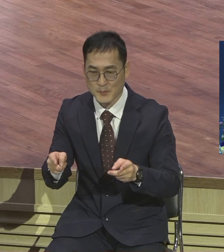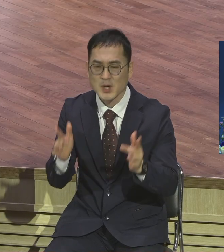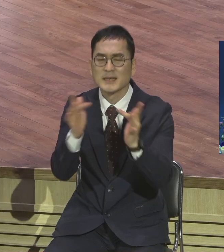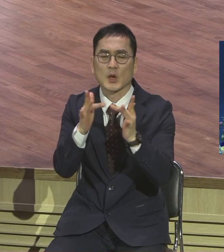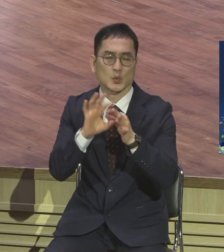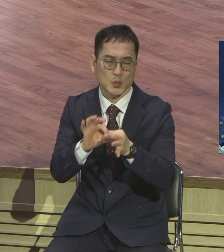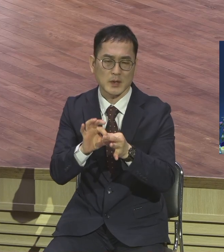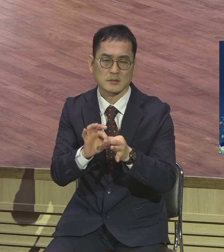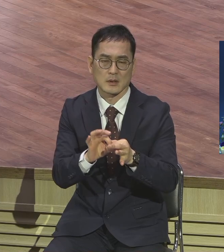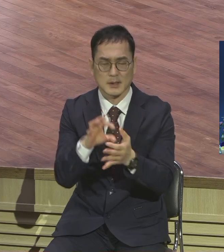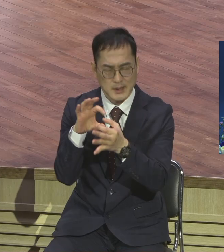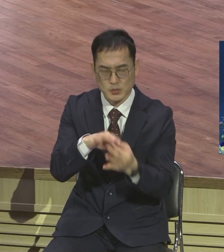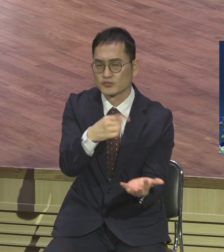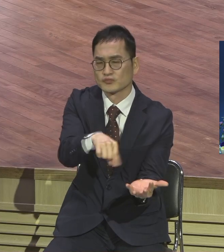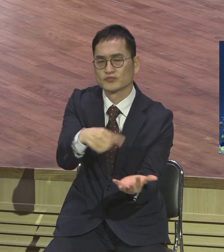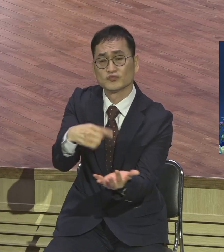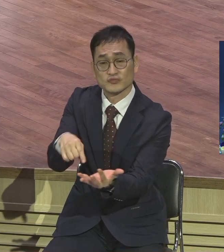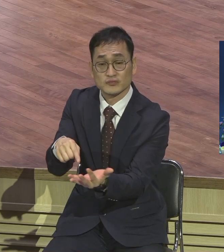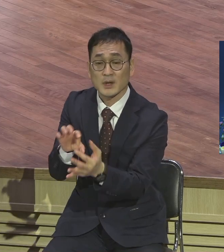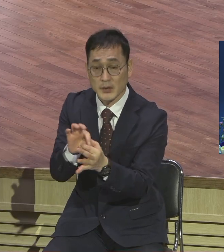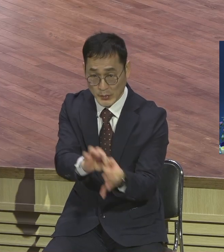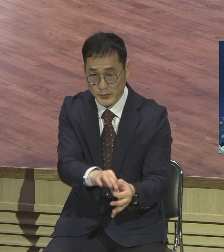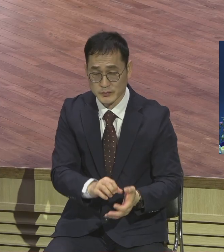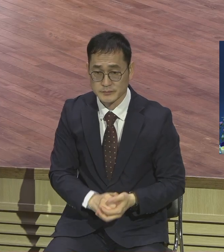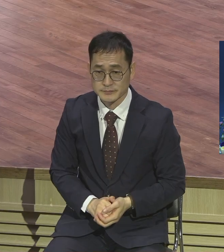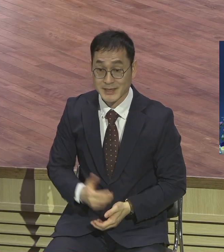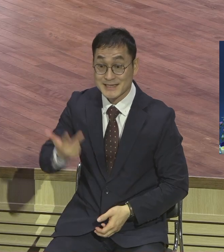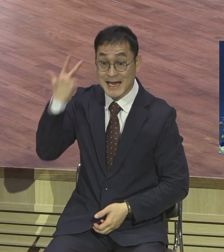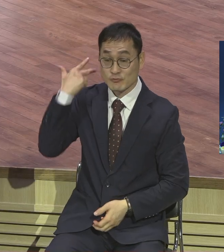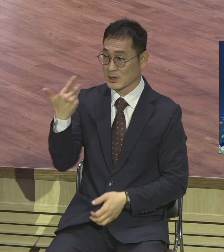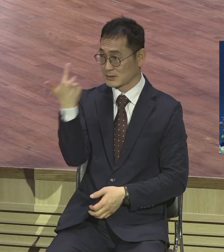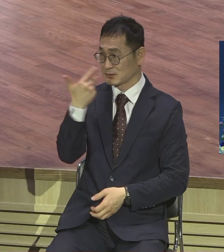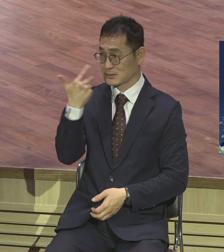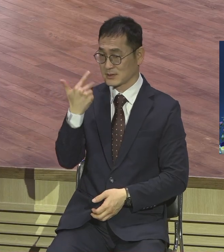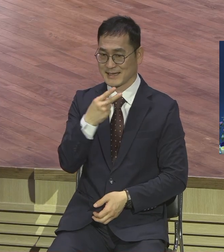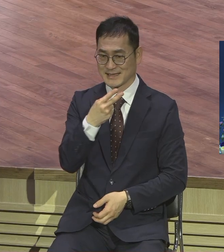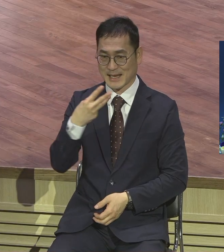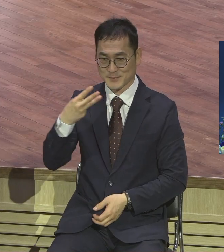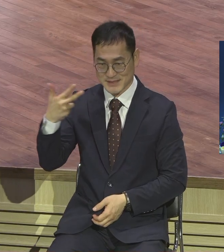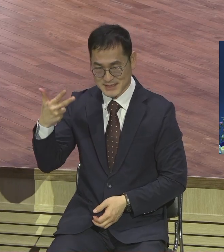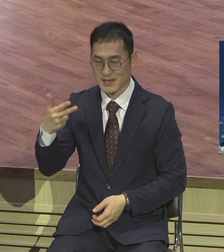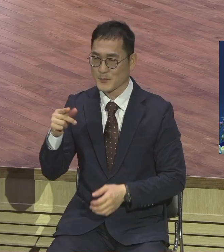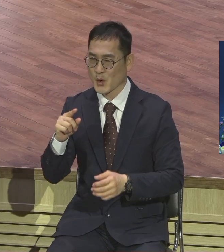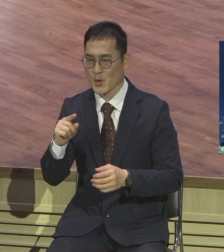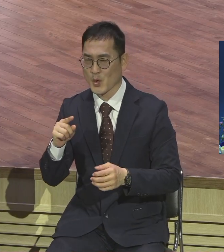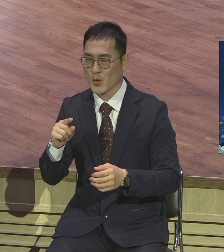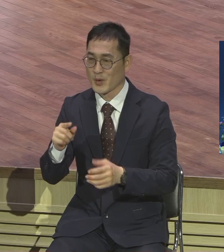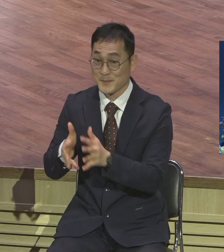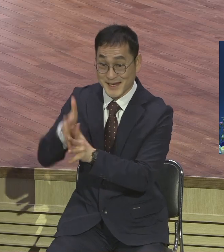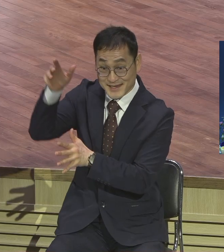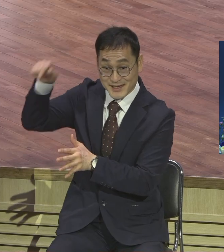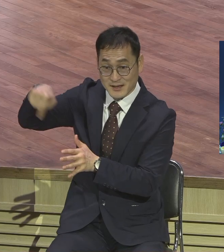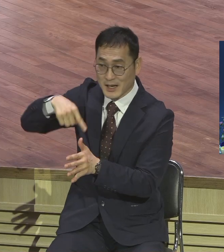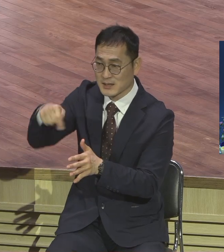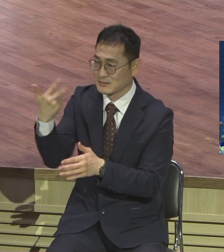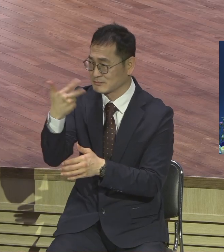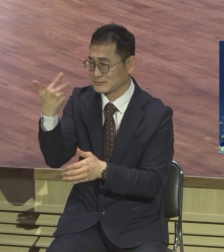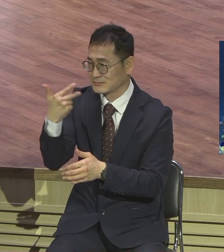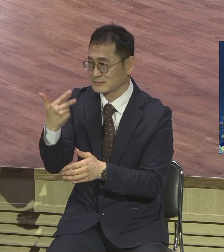지난주간에 매일 그냥 녹화 들어갔다니까요 237 빌딩에서 계속 거기서 못해가지고 군 보고